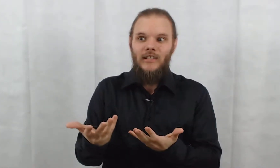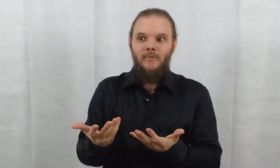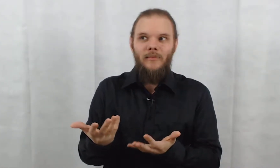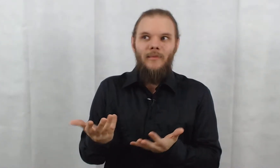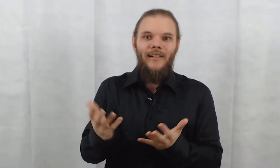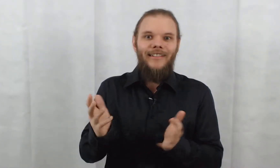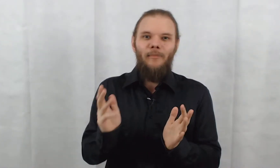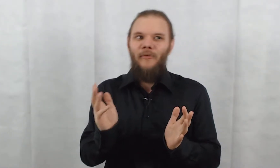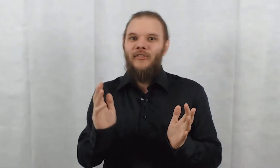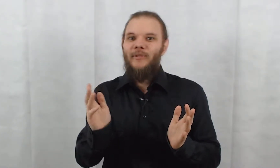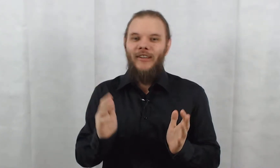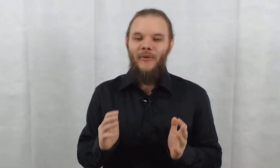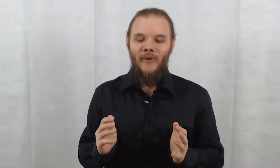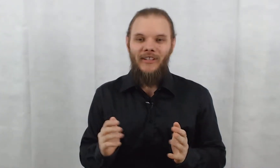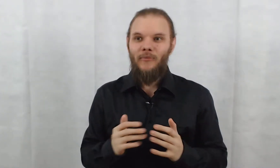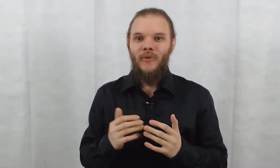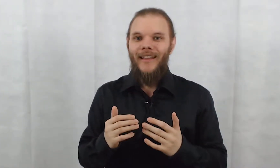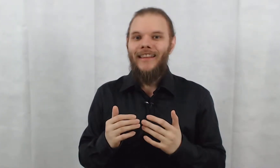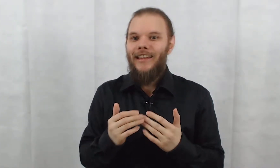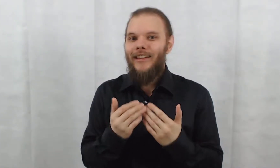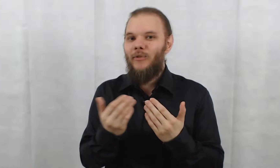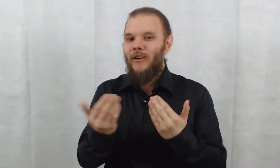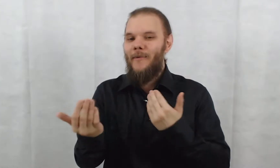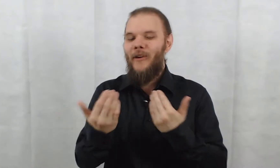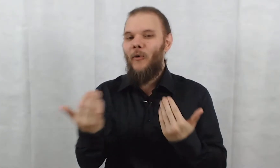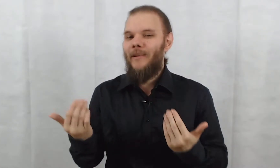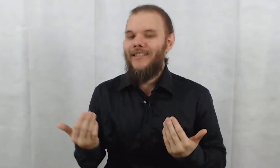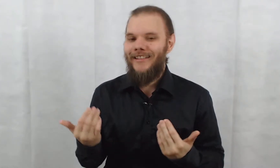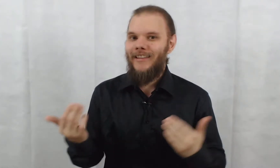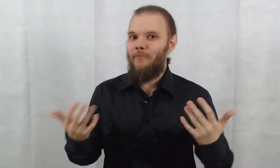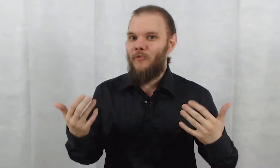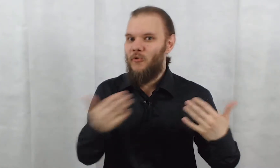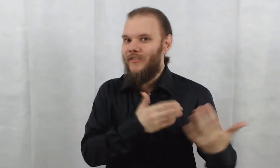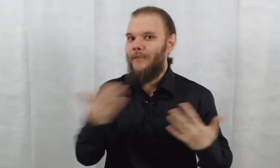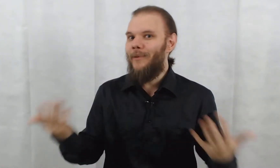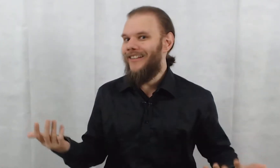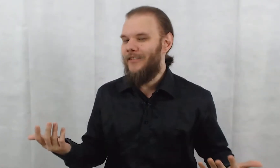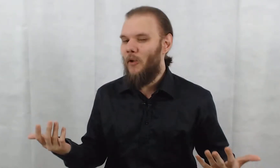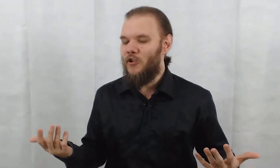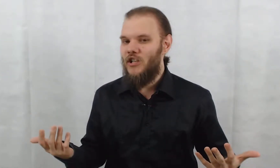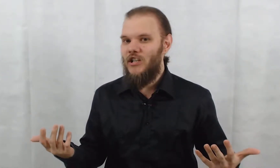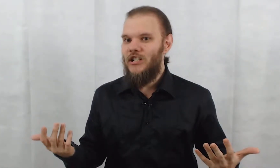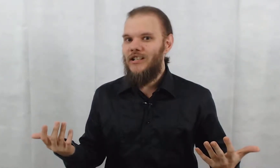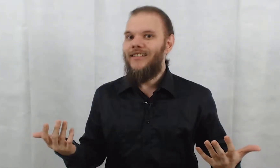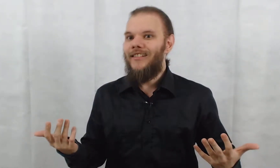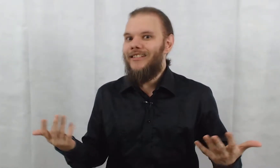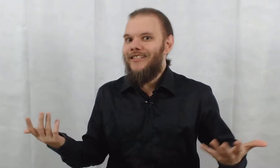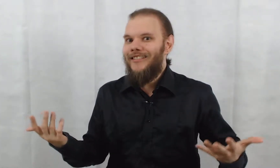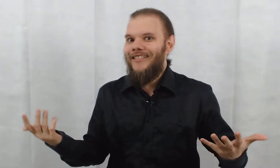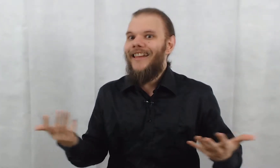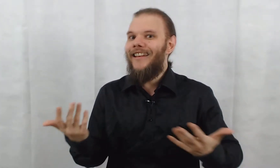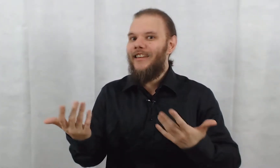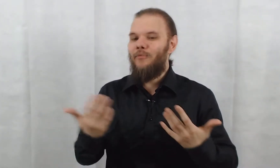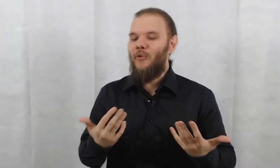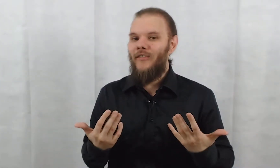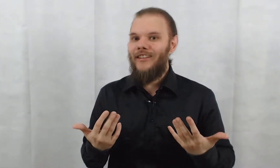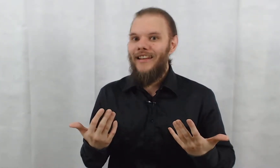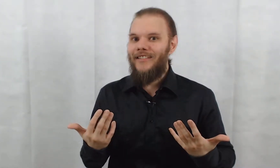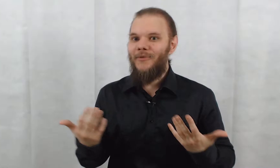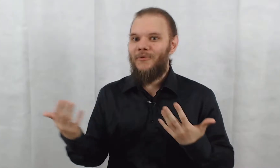Et puis même, elle n'était pas forcément très confortable. Donc, il doit quand même avoir compris que ce n'était pas réciproque. Elle, était plutôt avec Alec. Donc,